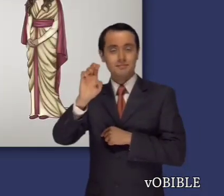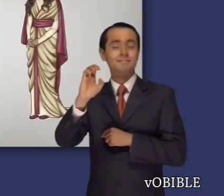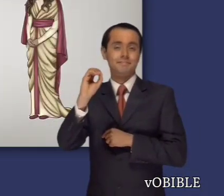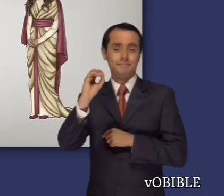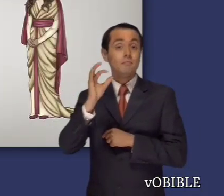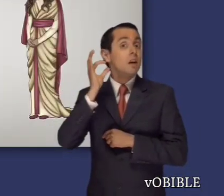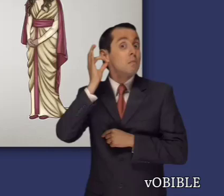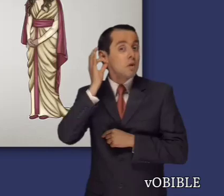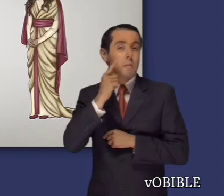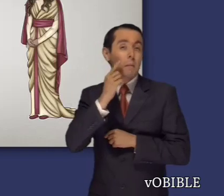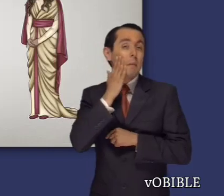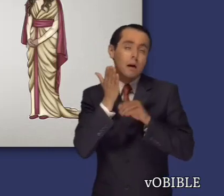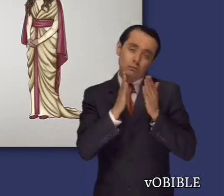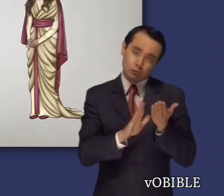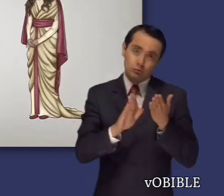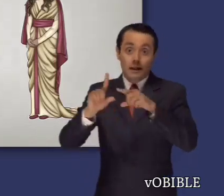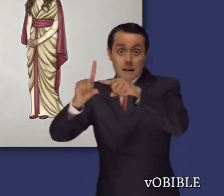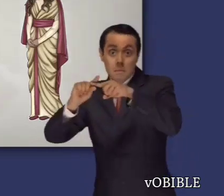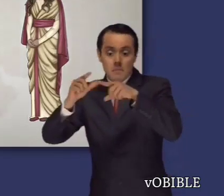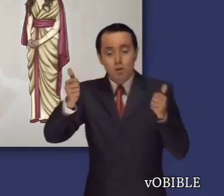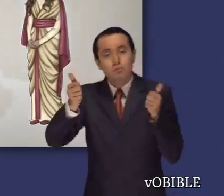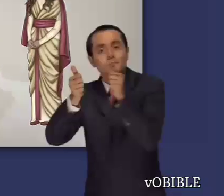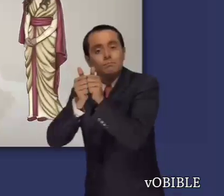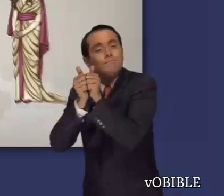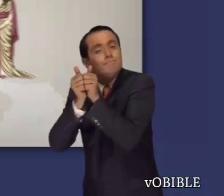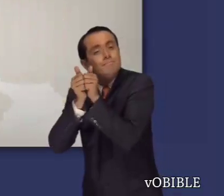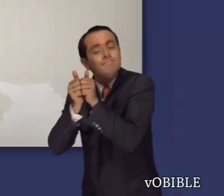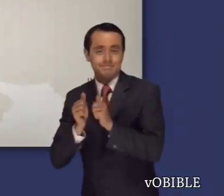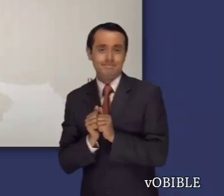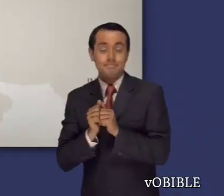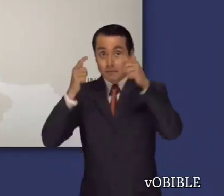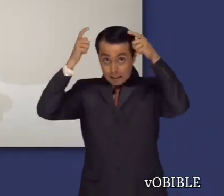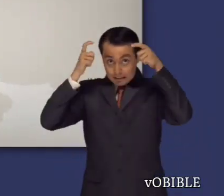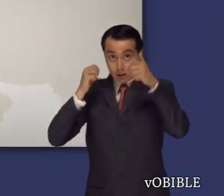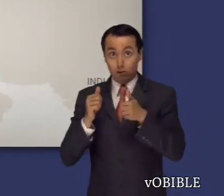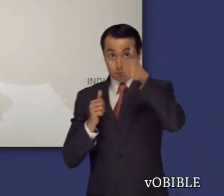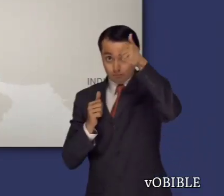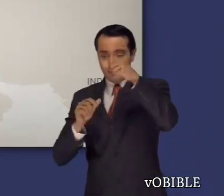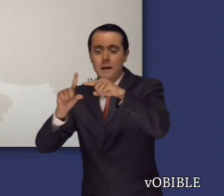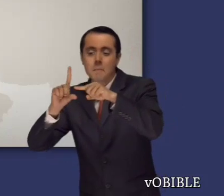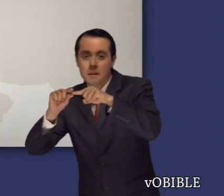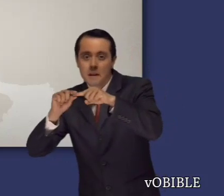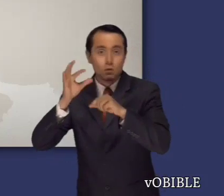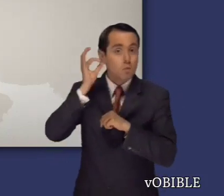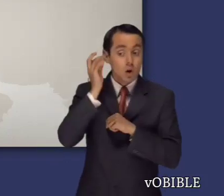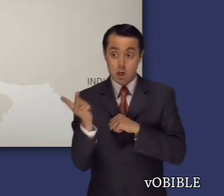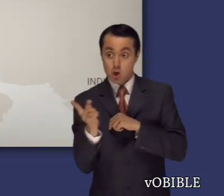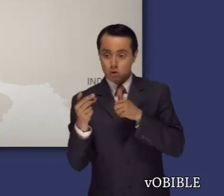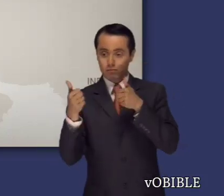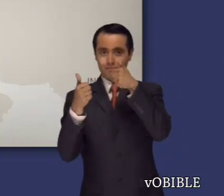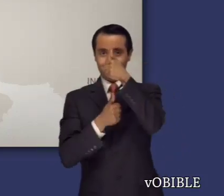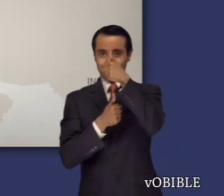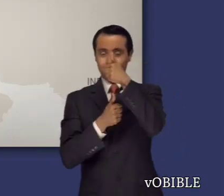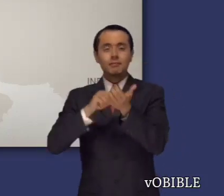Mardoqueo llegaron a ser parte de la corte del rey Azuero. El Palacio Real estaba en Susa. La